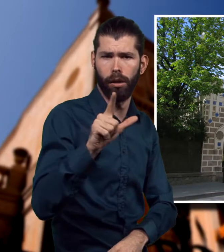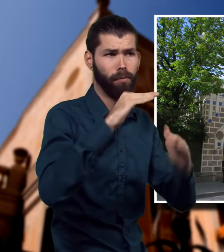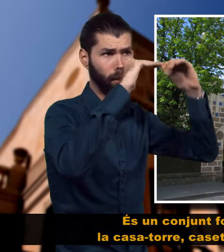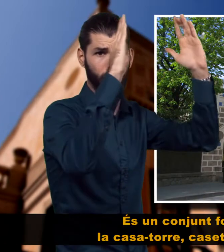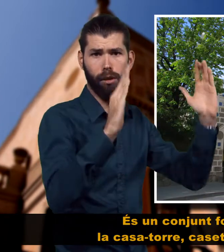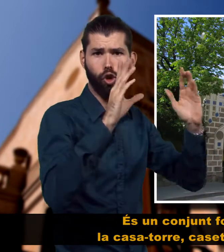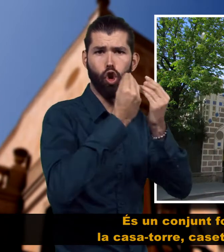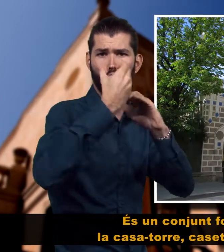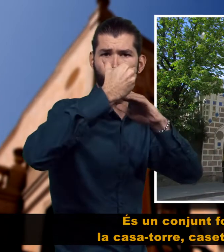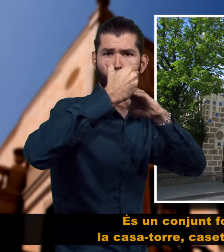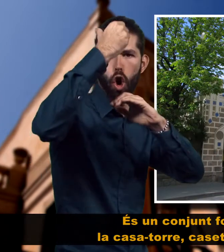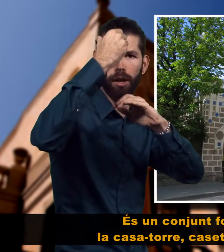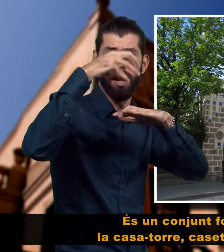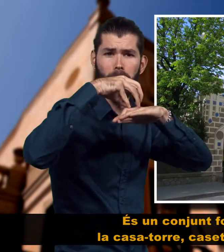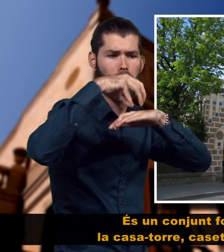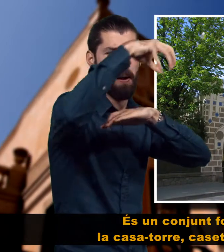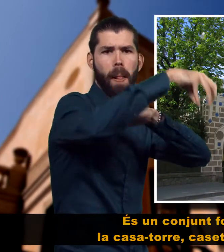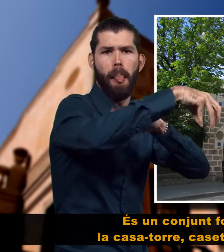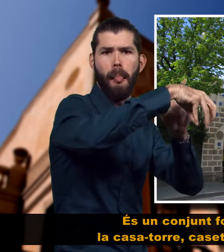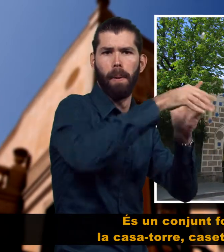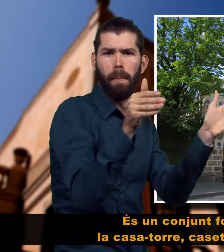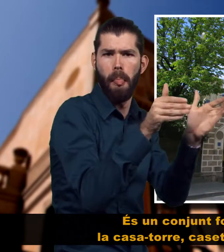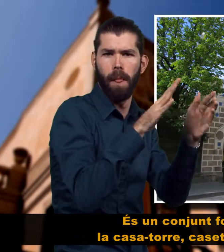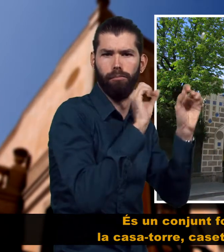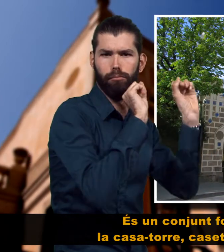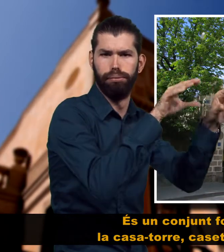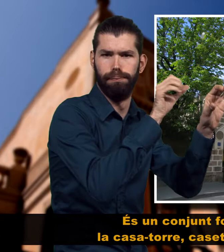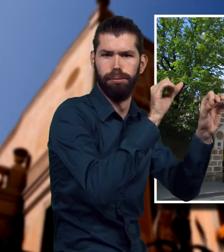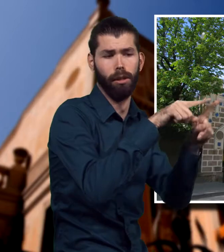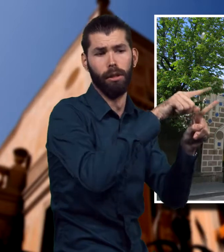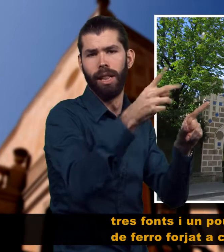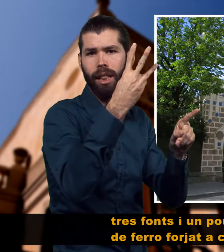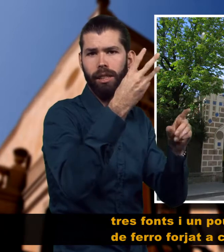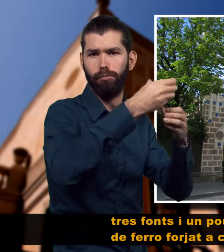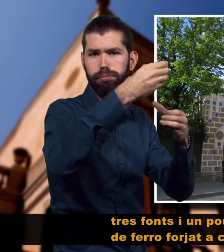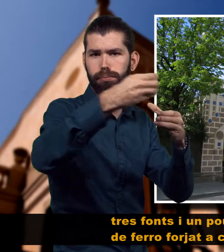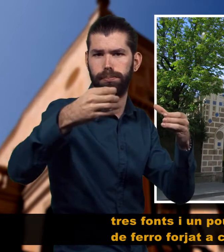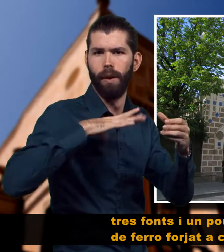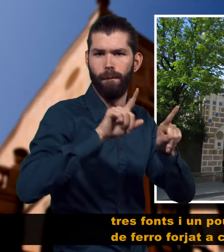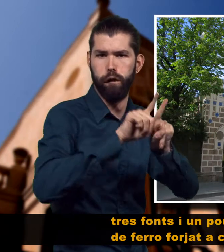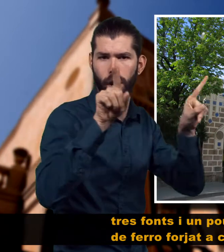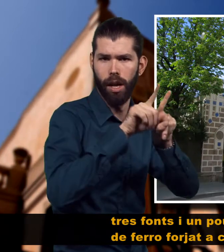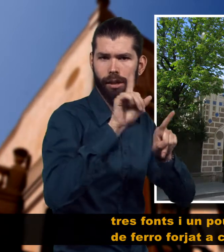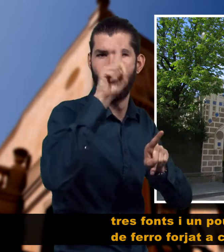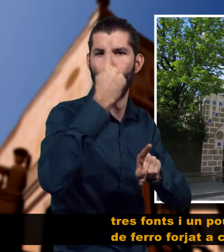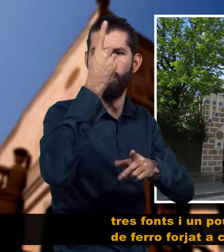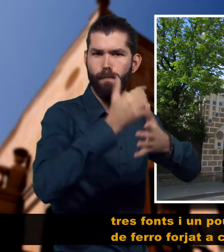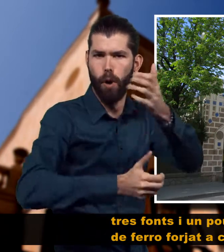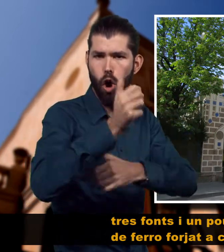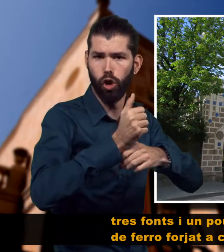És un conjunt format per la Casa Torre, caseta amagatzem, tres fons i un pou i la tanca de ferro forjat a cop de fuet.